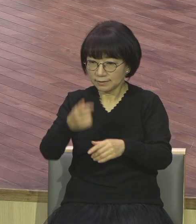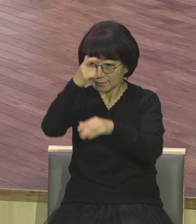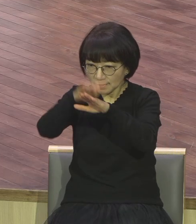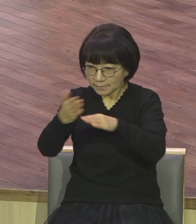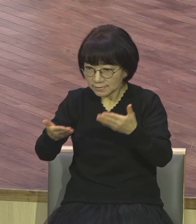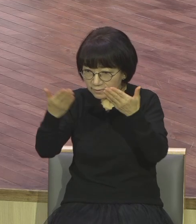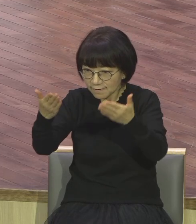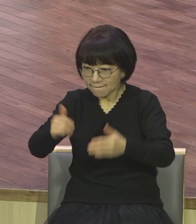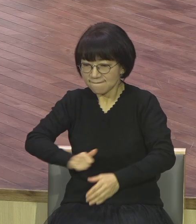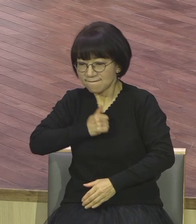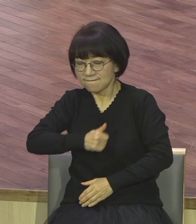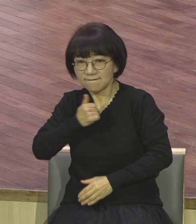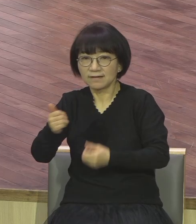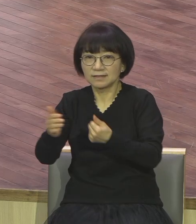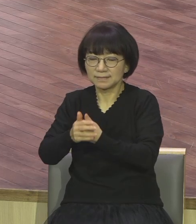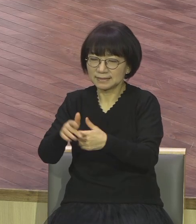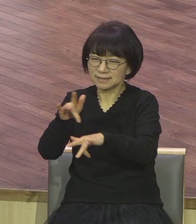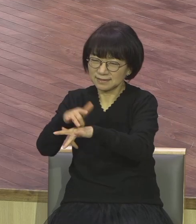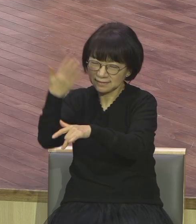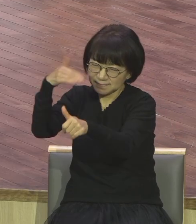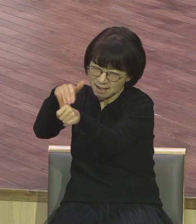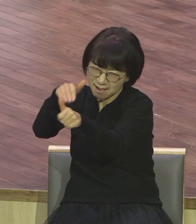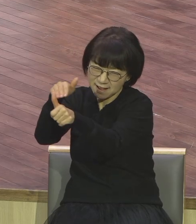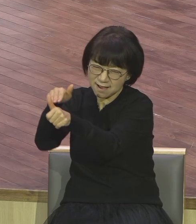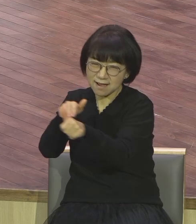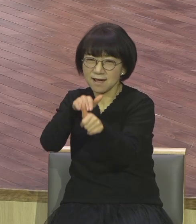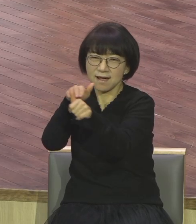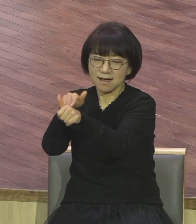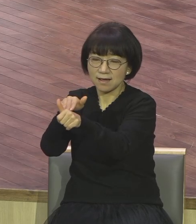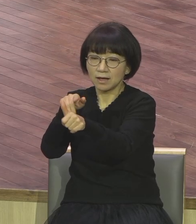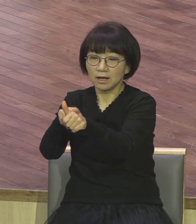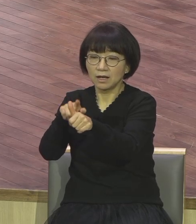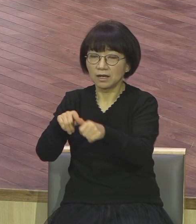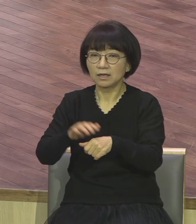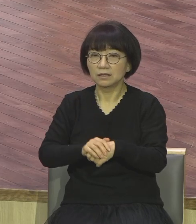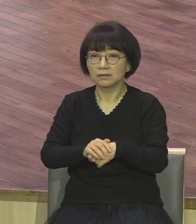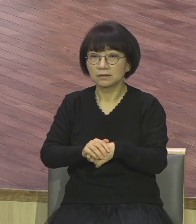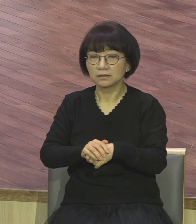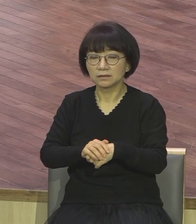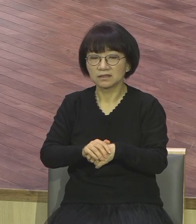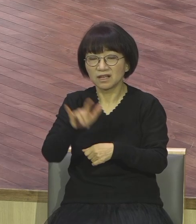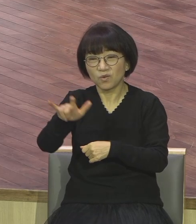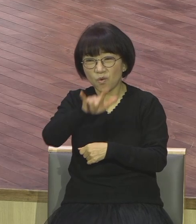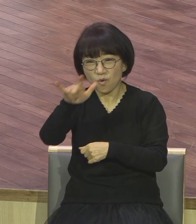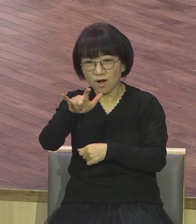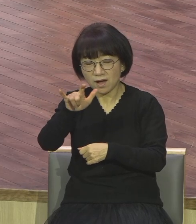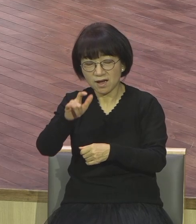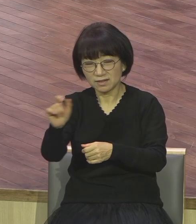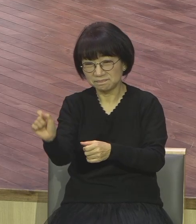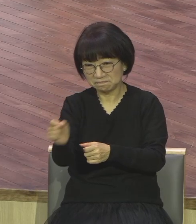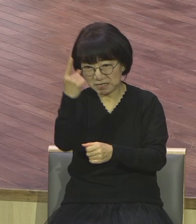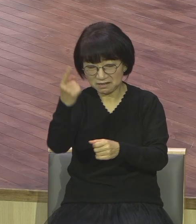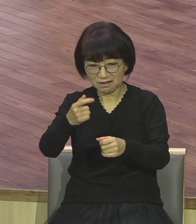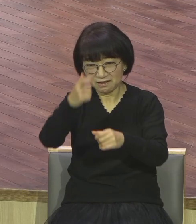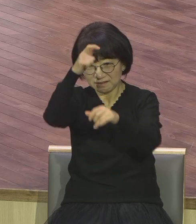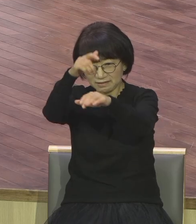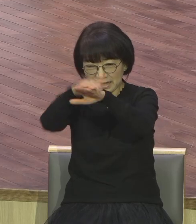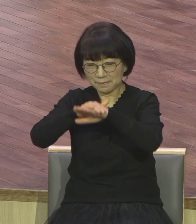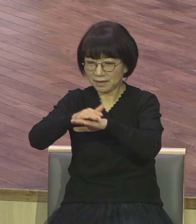시간 졸고 있고 예배 시간 딴 생각하고 예배 시간 코로나19를 예배 못 드리도록 지금 기독교 연합해서 막 신문에 대문자